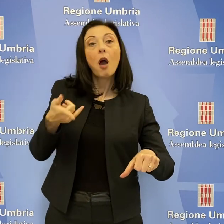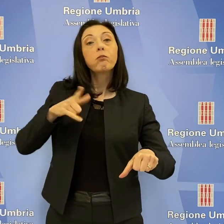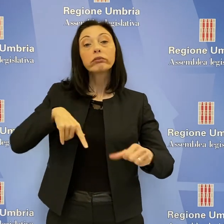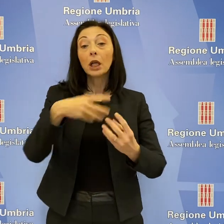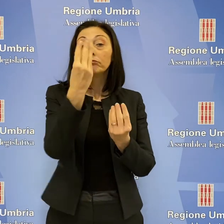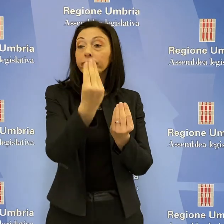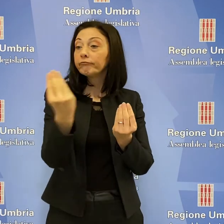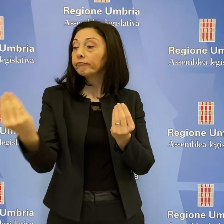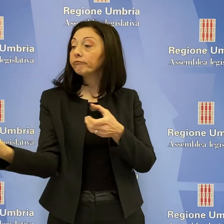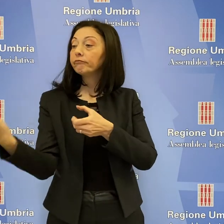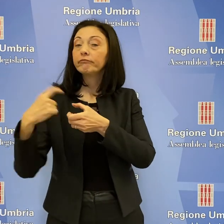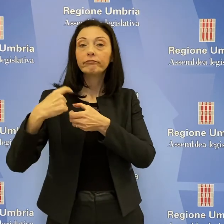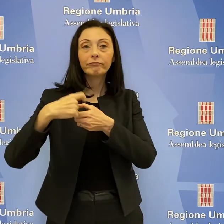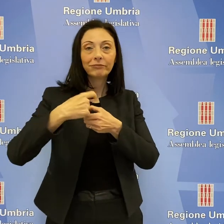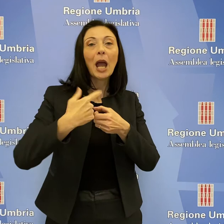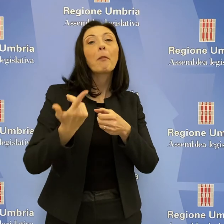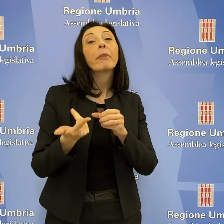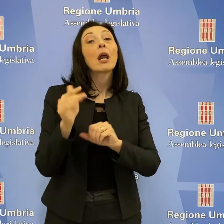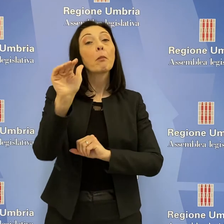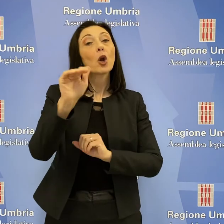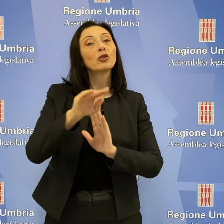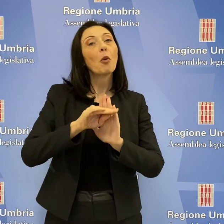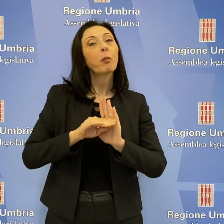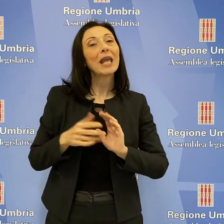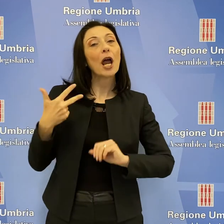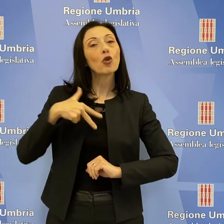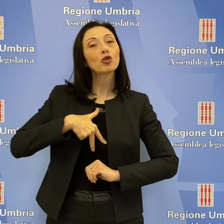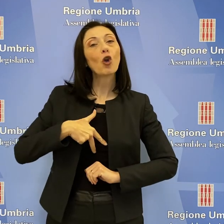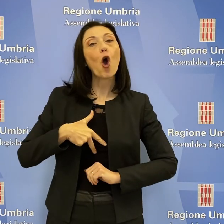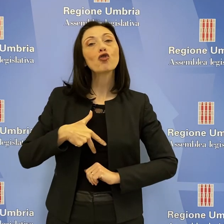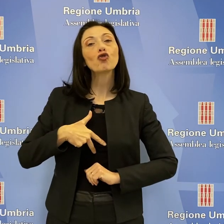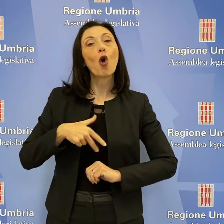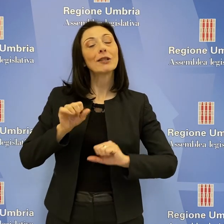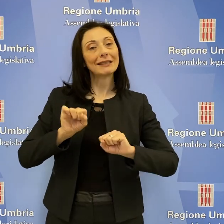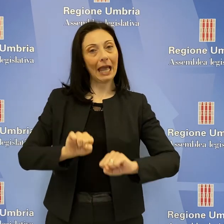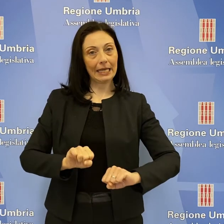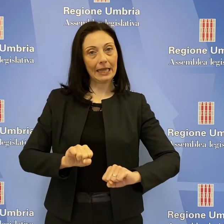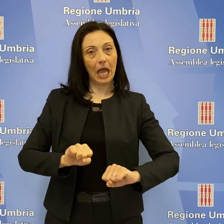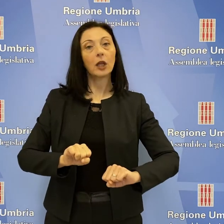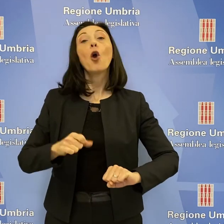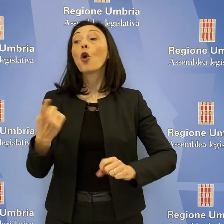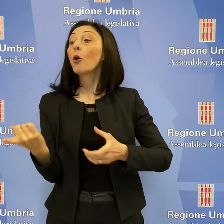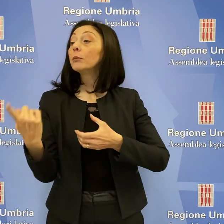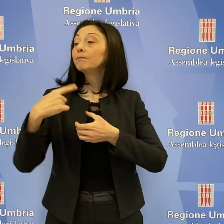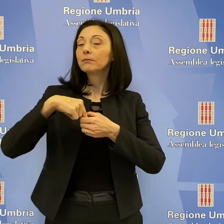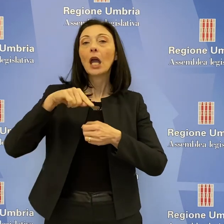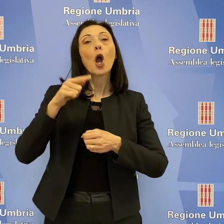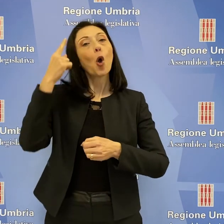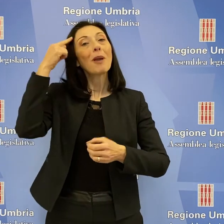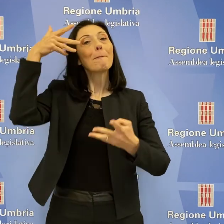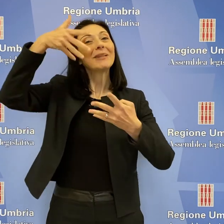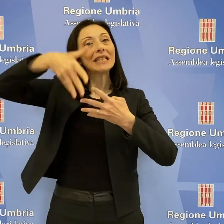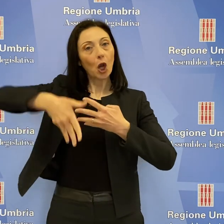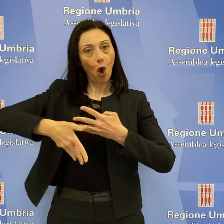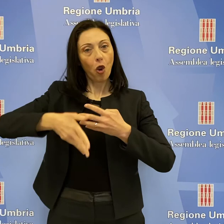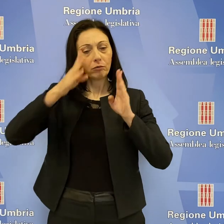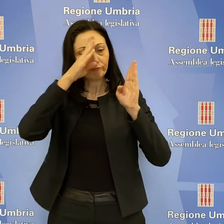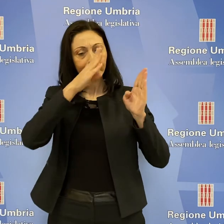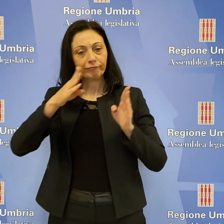gli stakeholders per il prossimo piano sociosanitario, con il coinvolgimento degli psicologi tenendo conto dei minori e dei soggetti che hanno